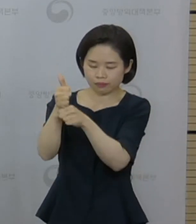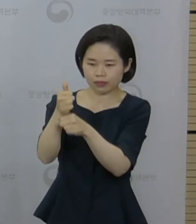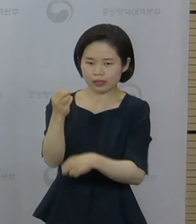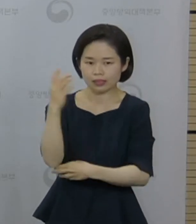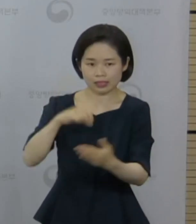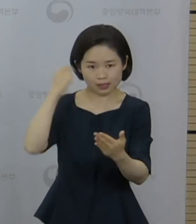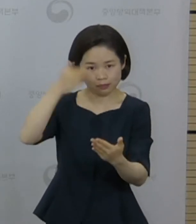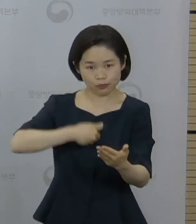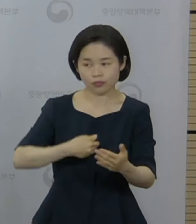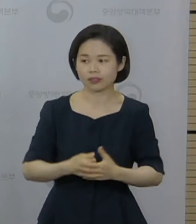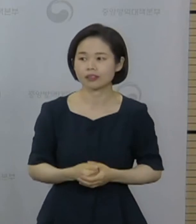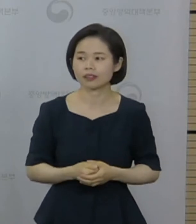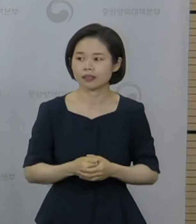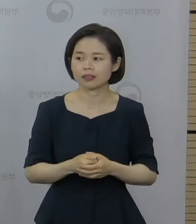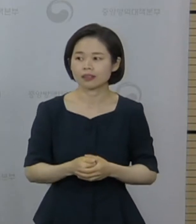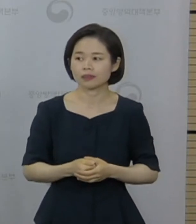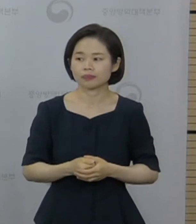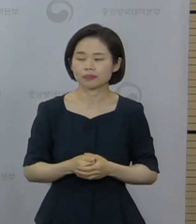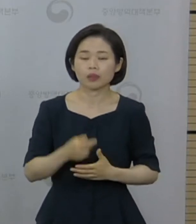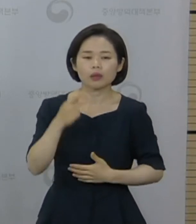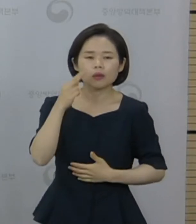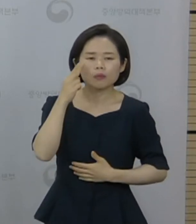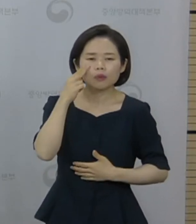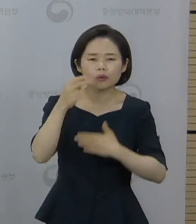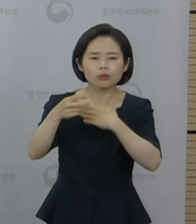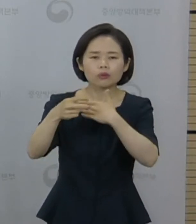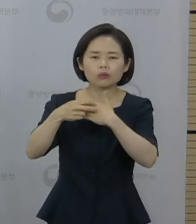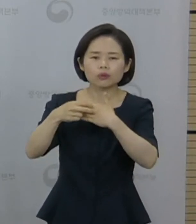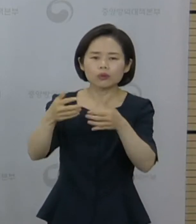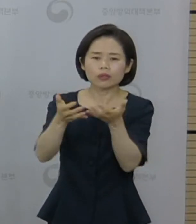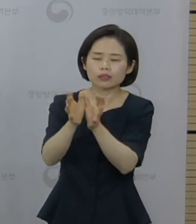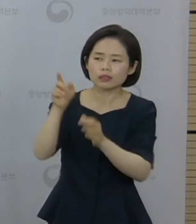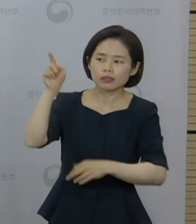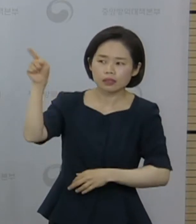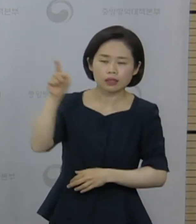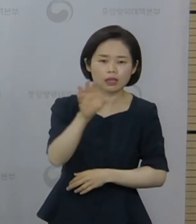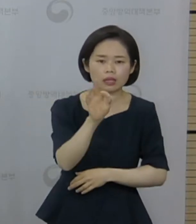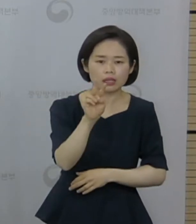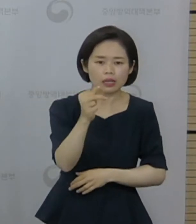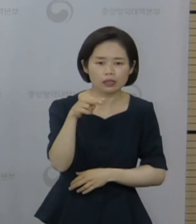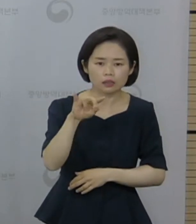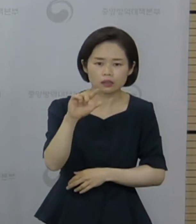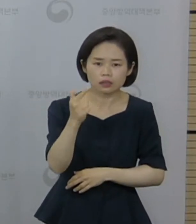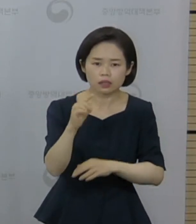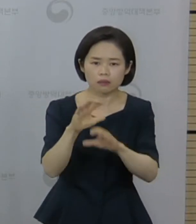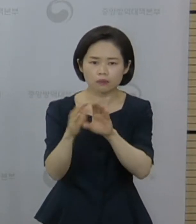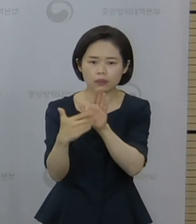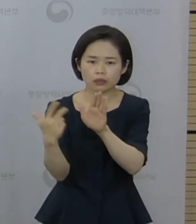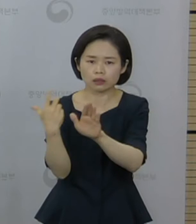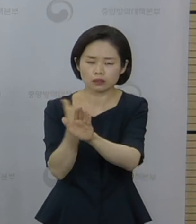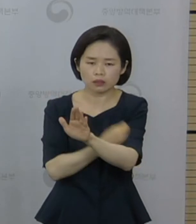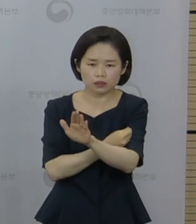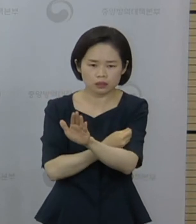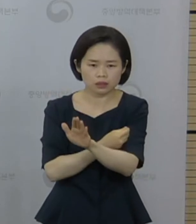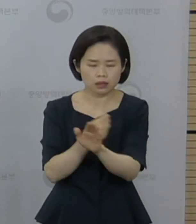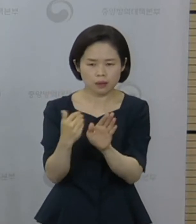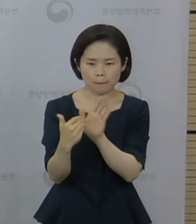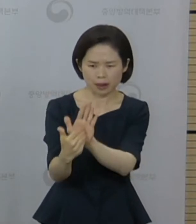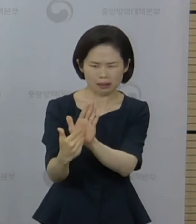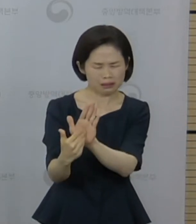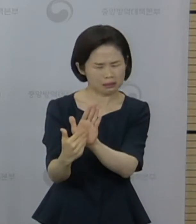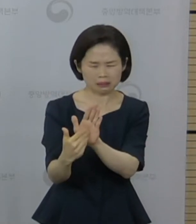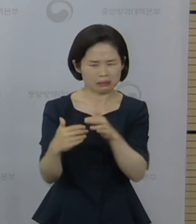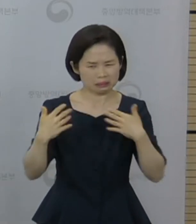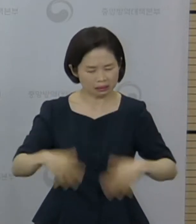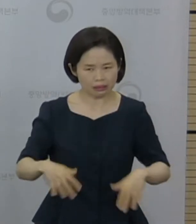첫 번째 질문입니다. 미국 의료계에서 얀센 백신의 예방률이 다른 백신보다 낮아 부스터샷 추가